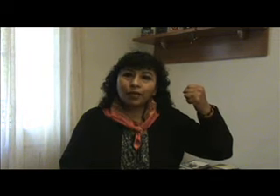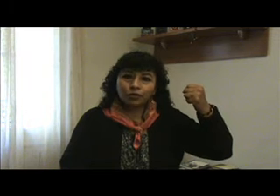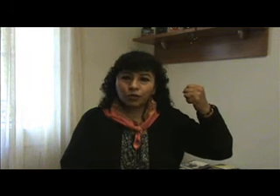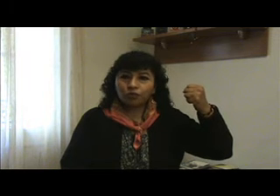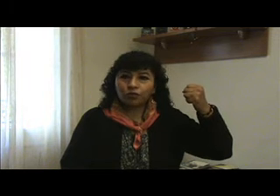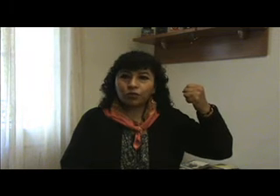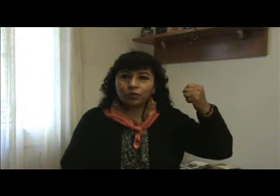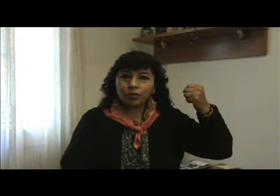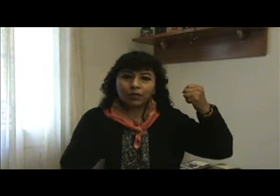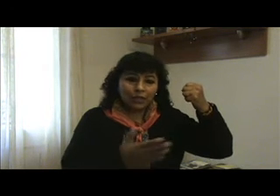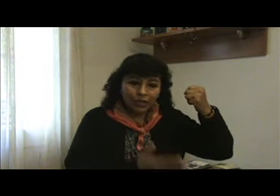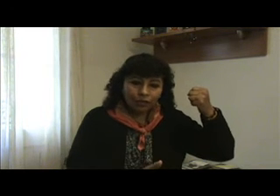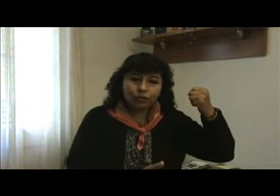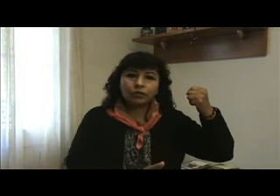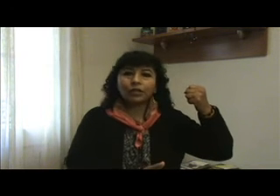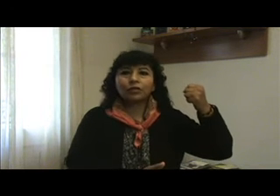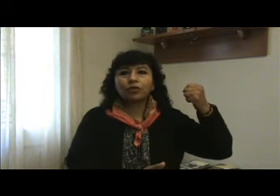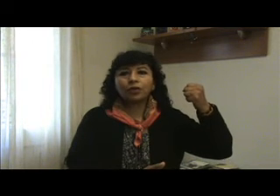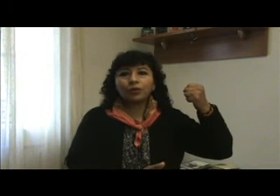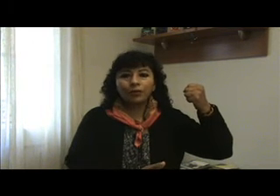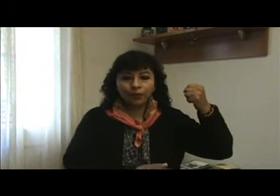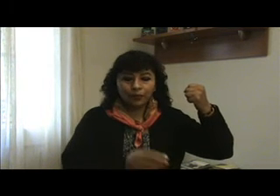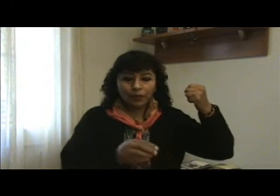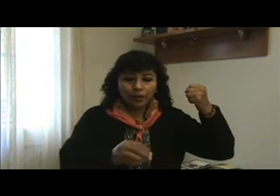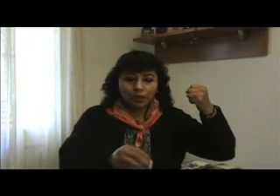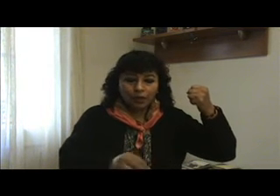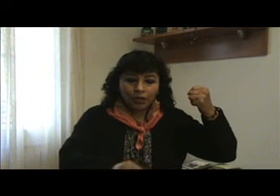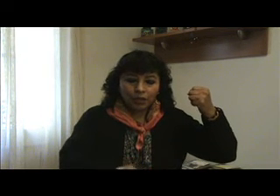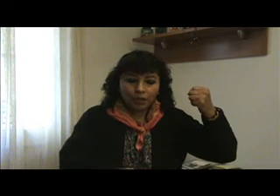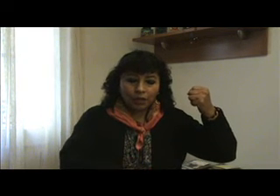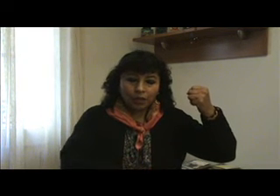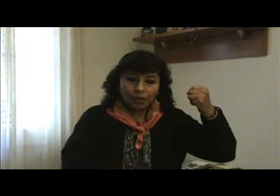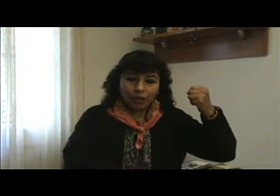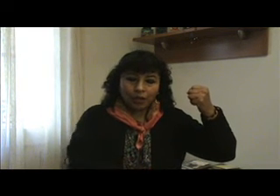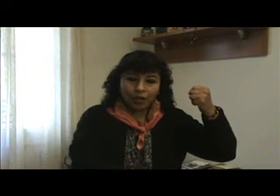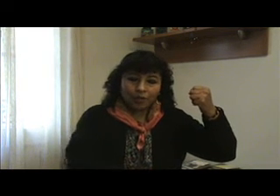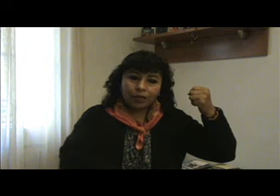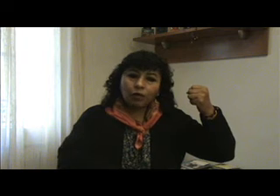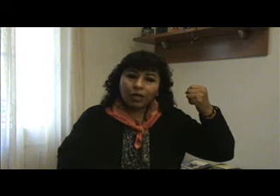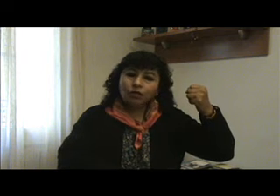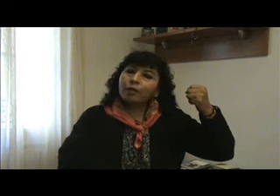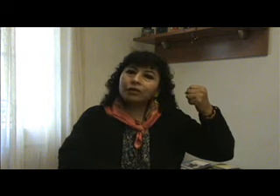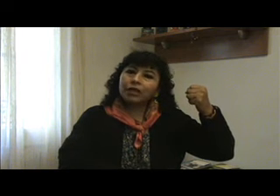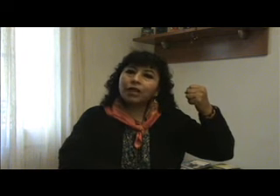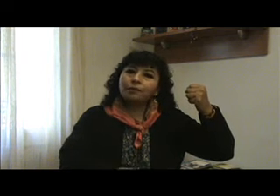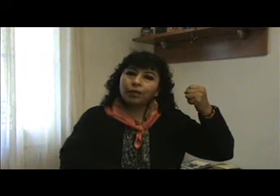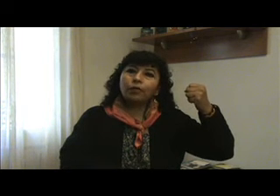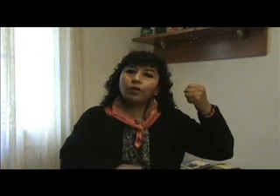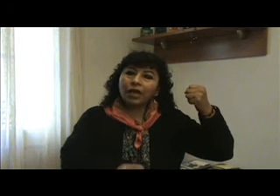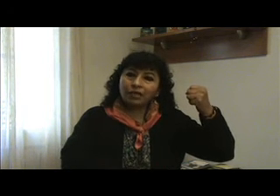varios triunfos. Tener nuestro territorio y haber logrado mantener vivo y